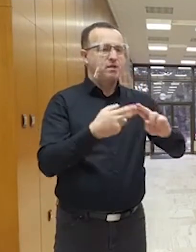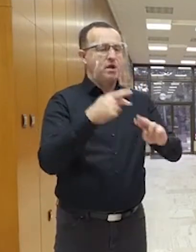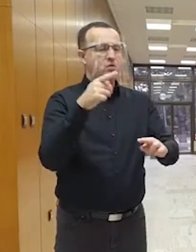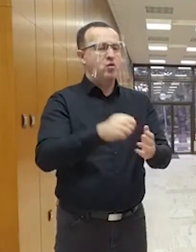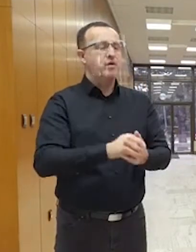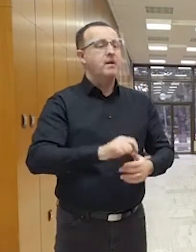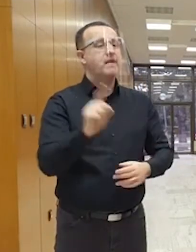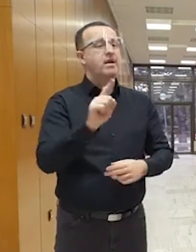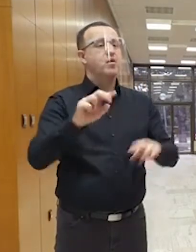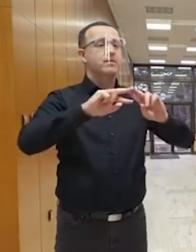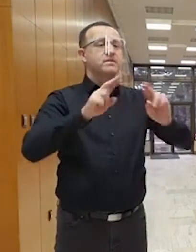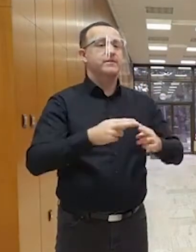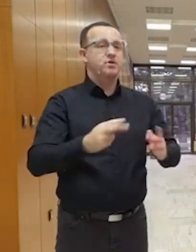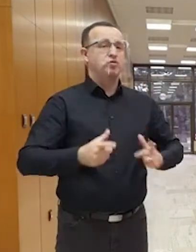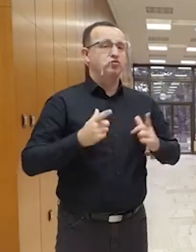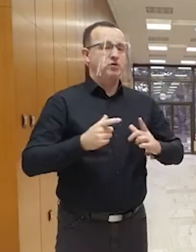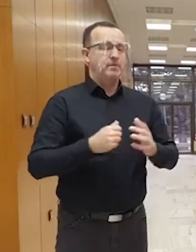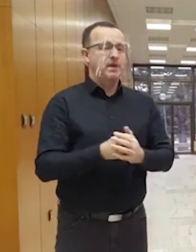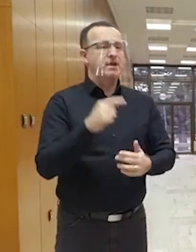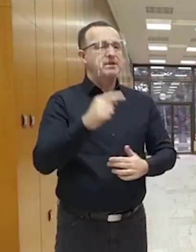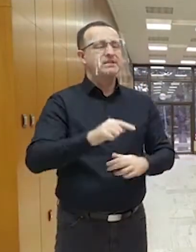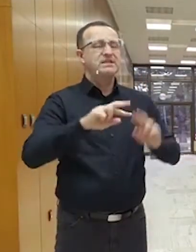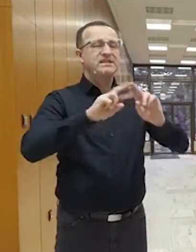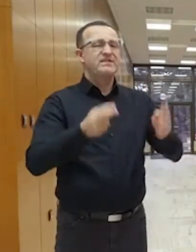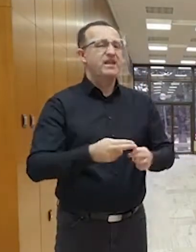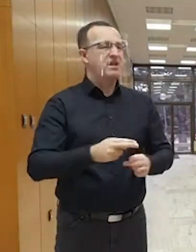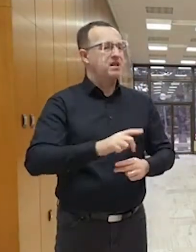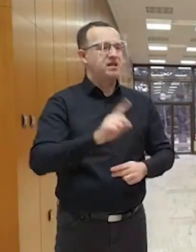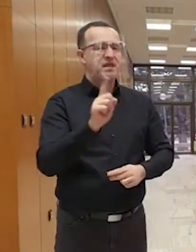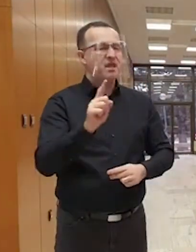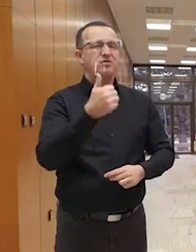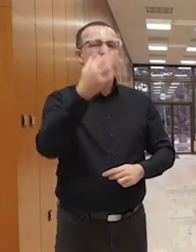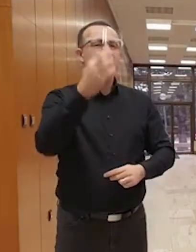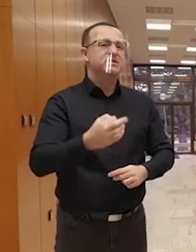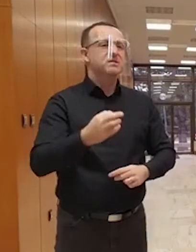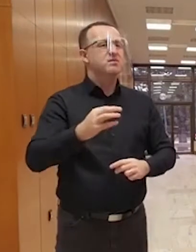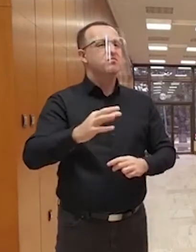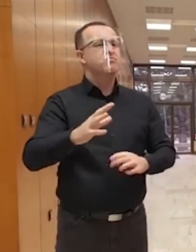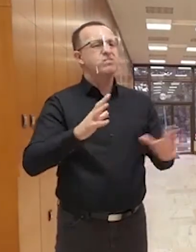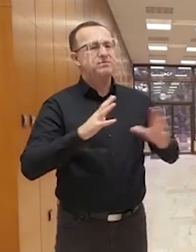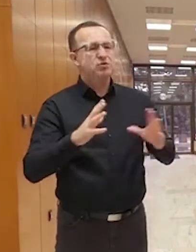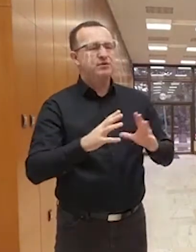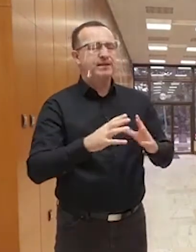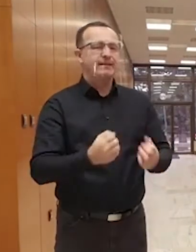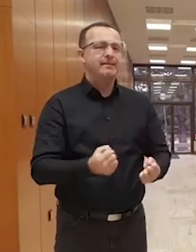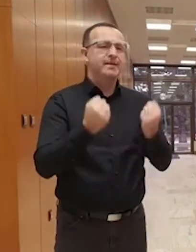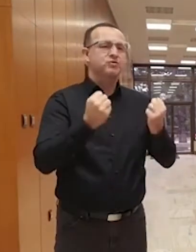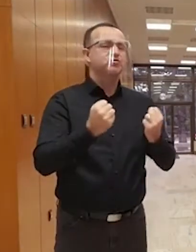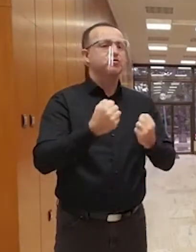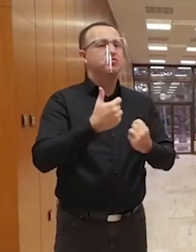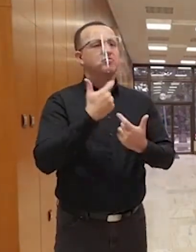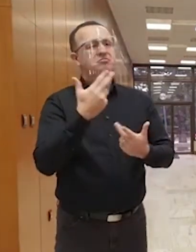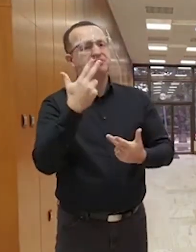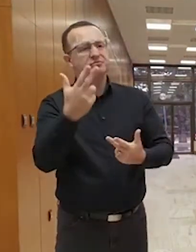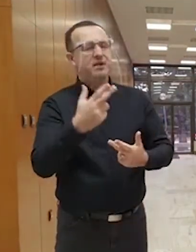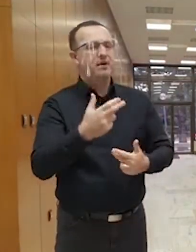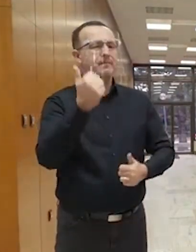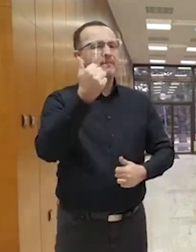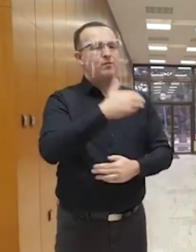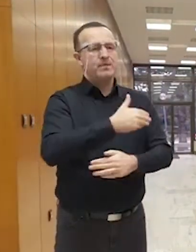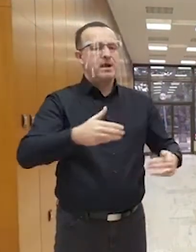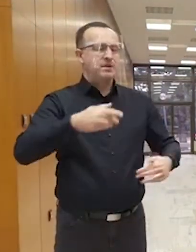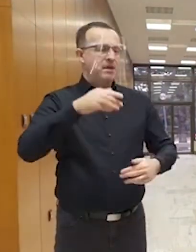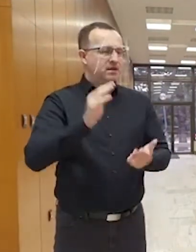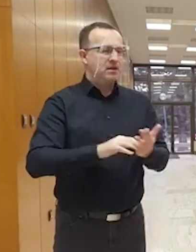v akom svete žijeme. Ten svet nie je bezpečný, je ťažko predvídateľný. A prvá vec, ako sa s ním vysporiadiať, je mať